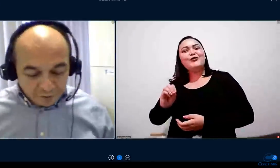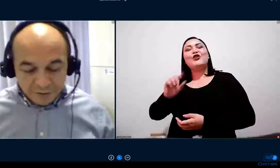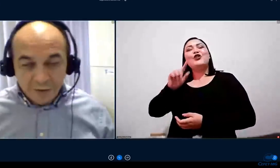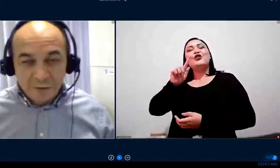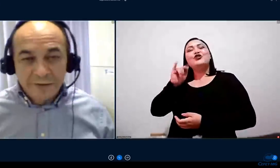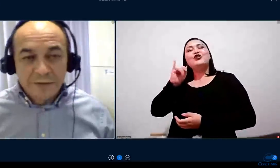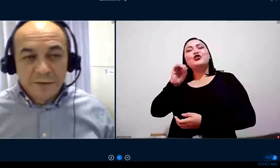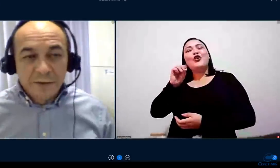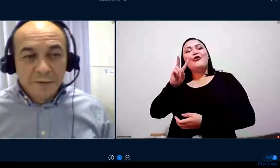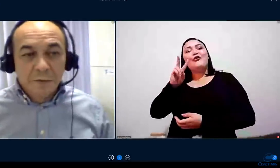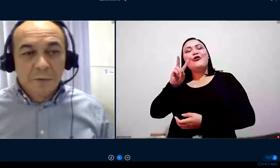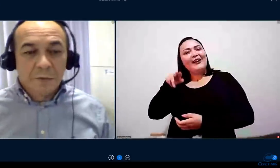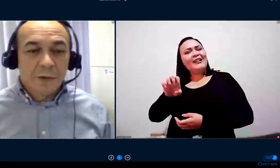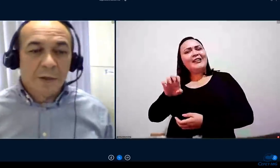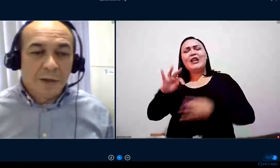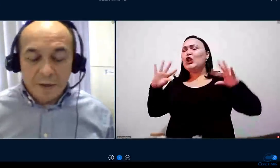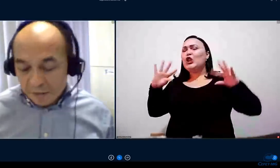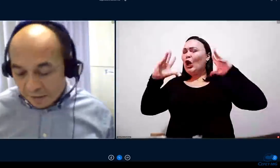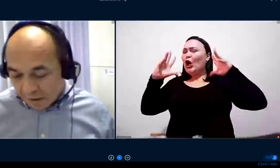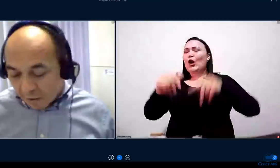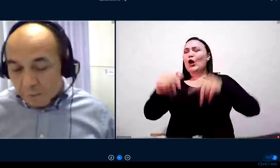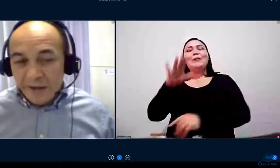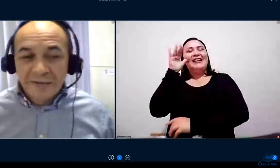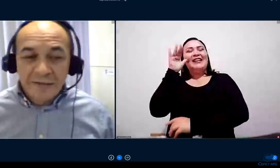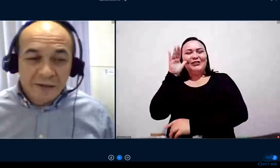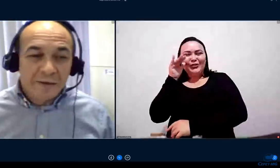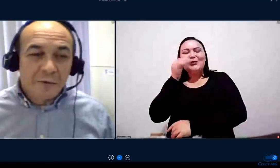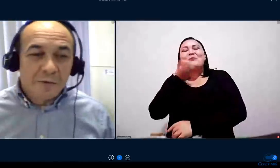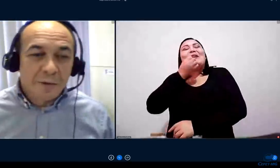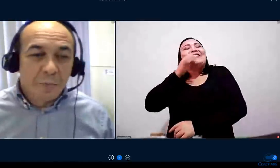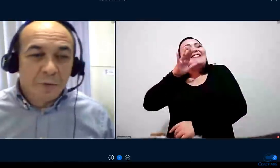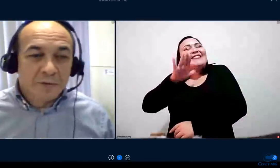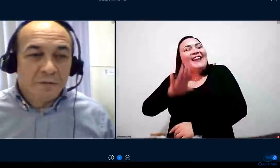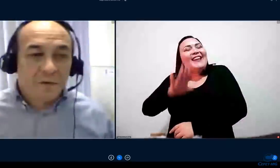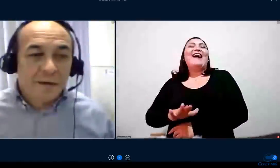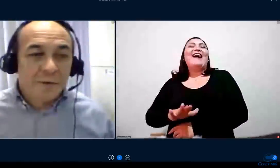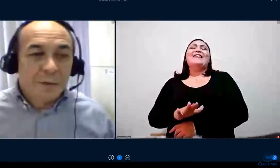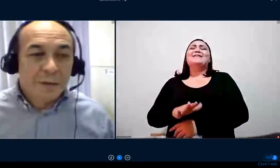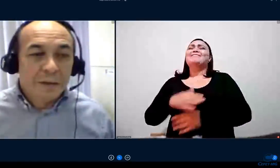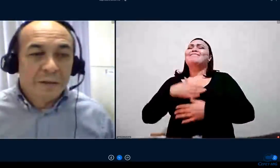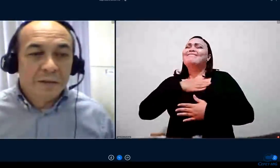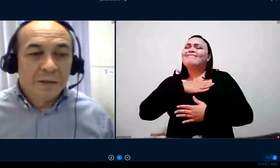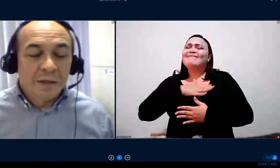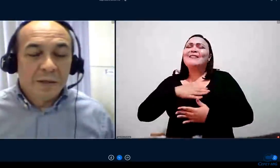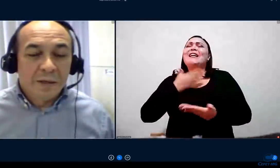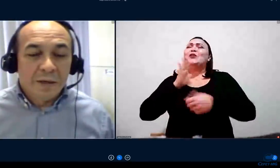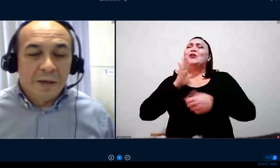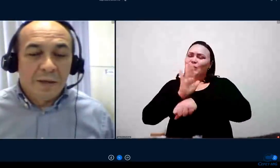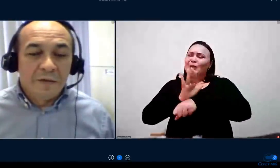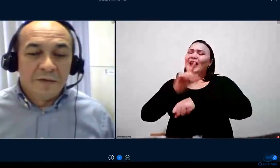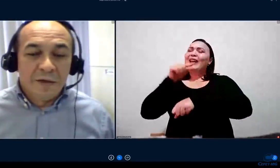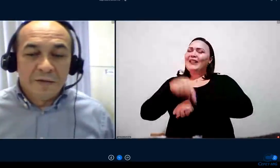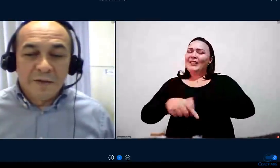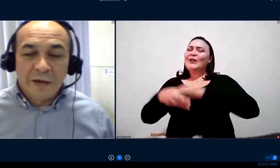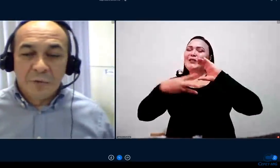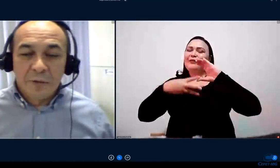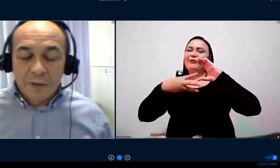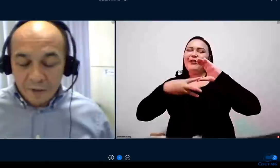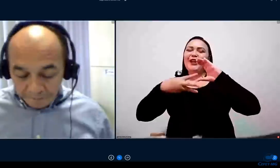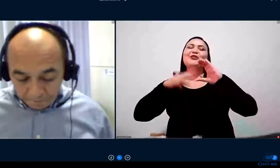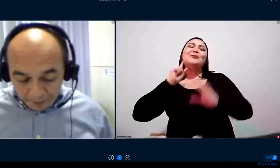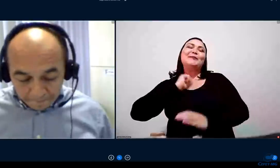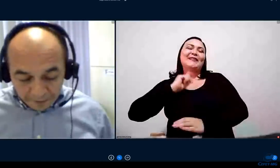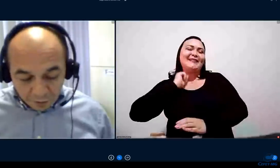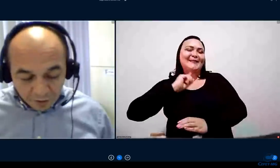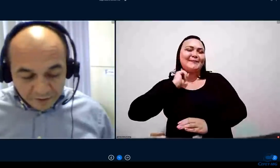que nos estão assistindo. É um prazer contribuir com o Cefet Minas. É dizer, Sérgio,